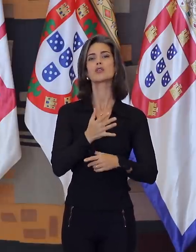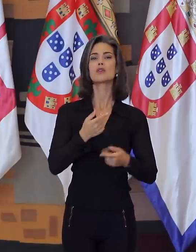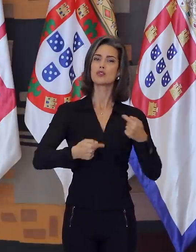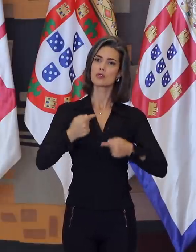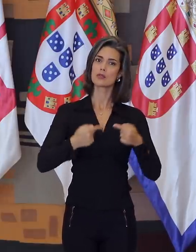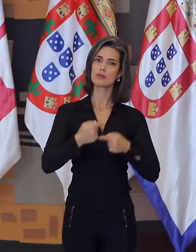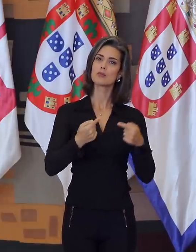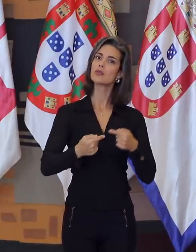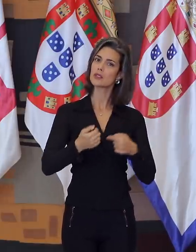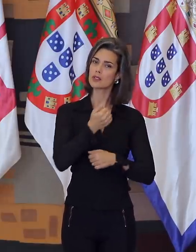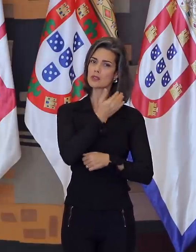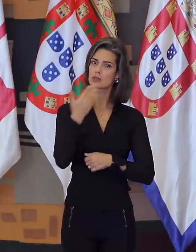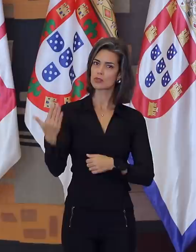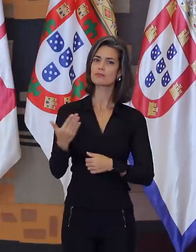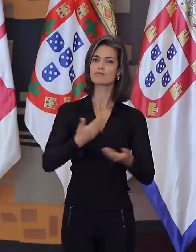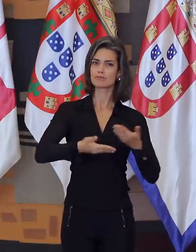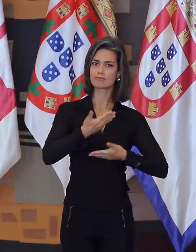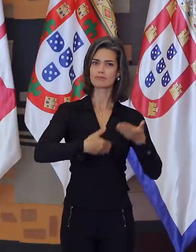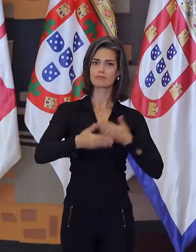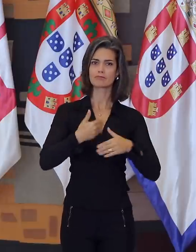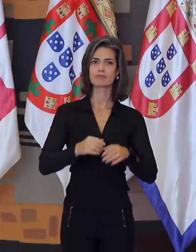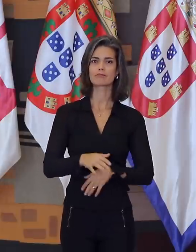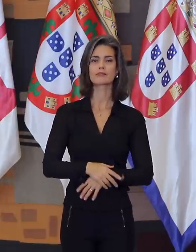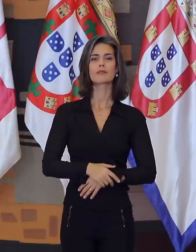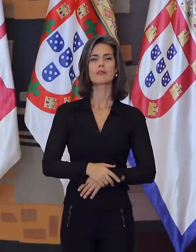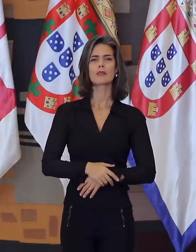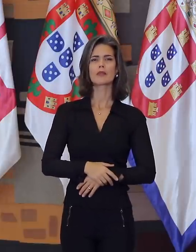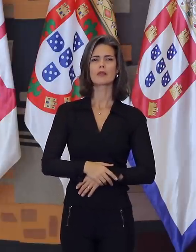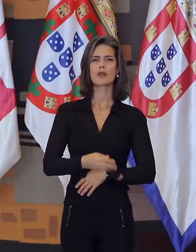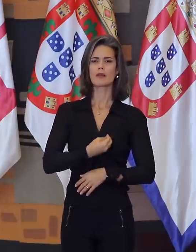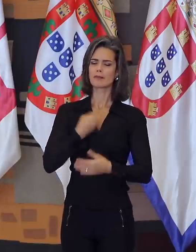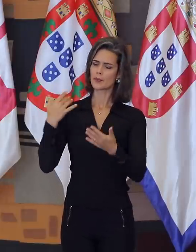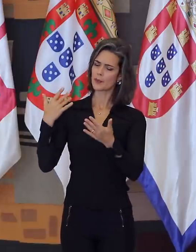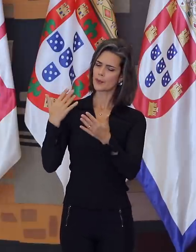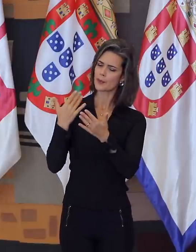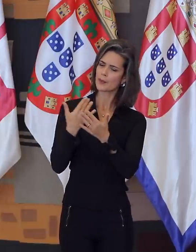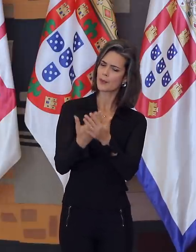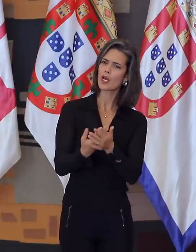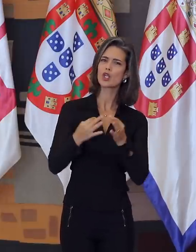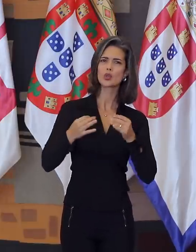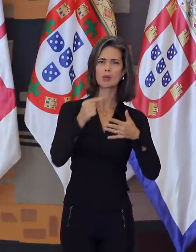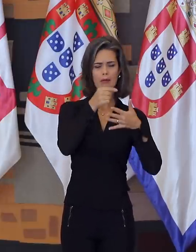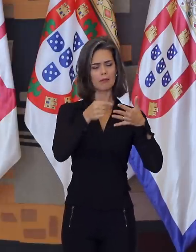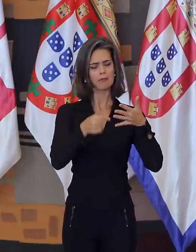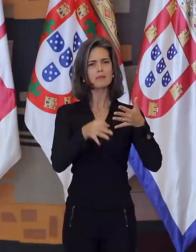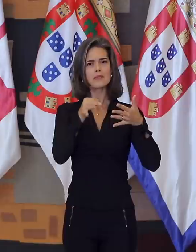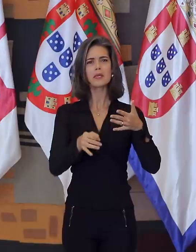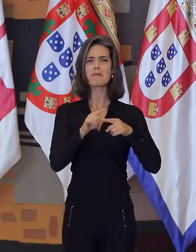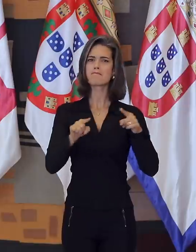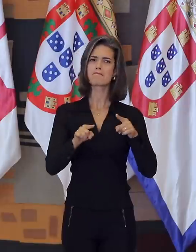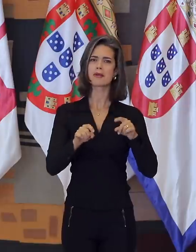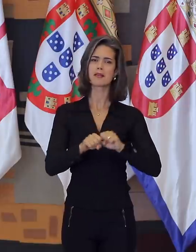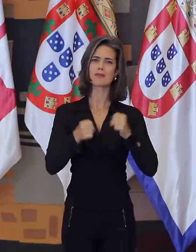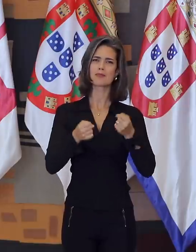do Estado. Ao longo dessa breve jornada, percebemos que todas essas colocações são pertinentes, mas insuficientes